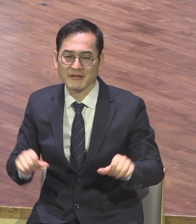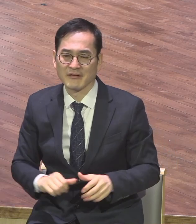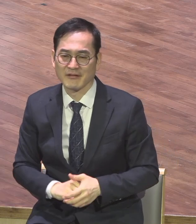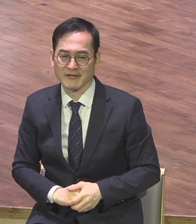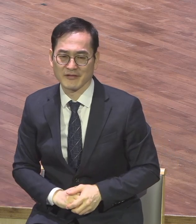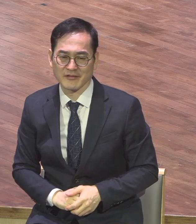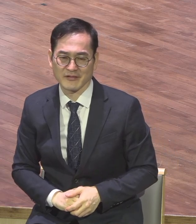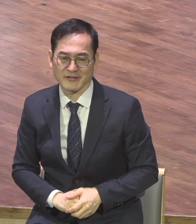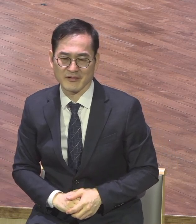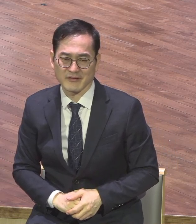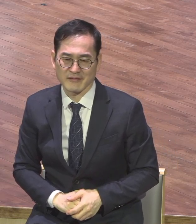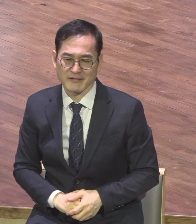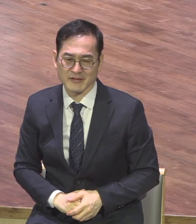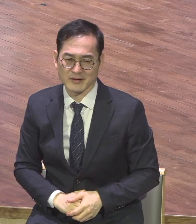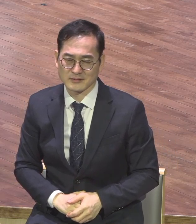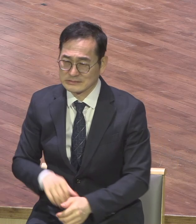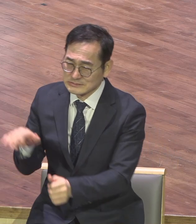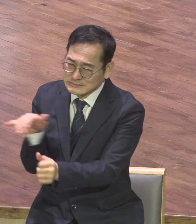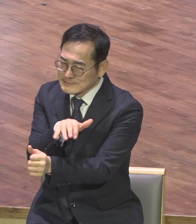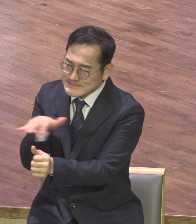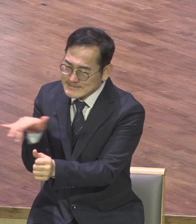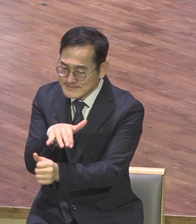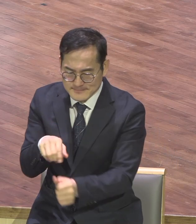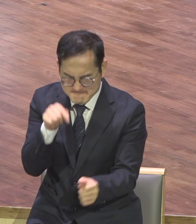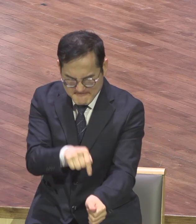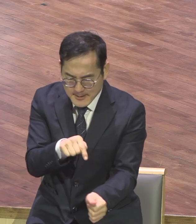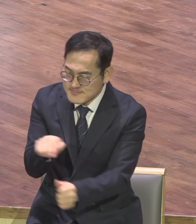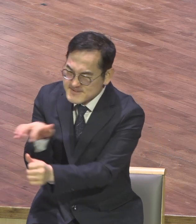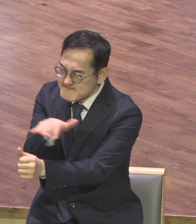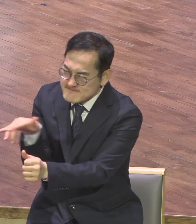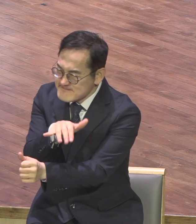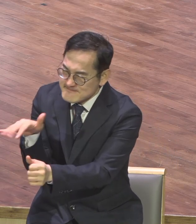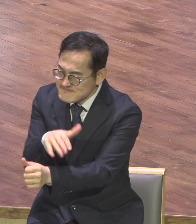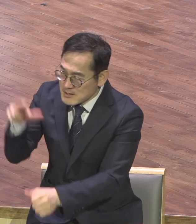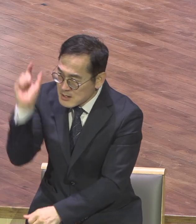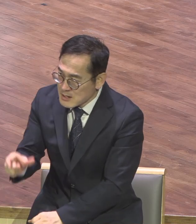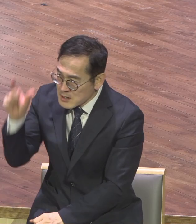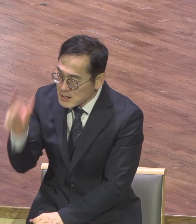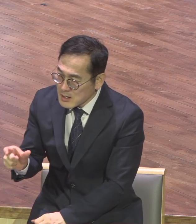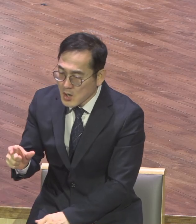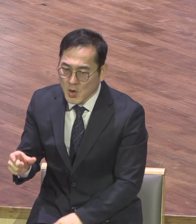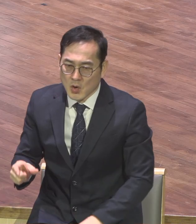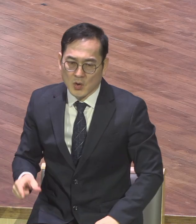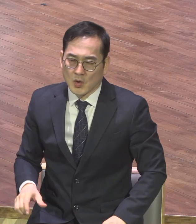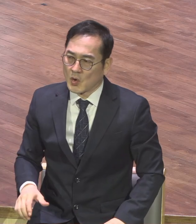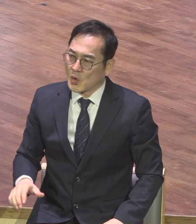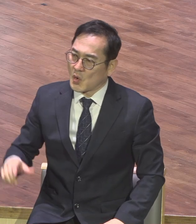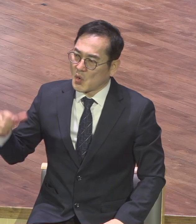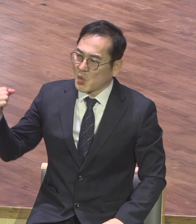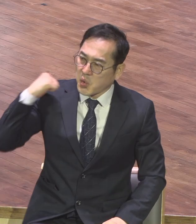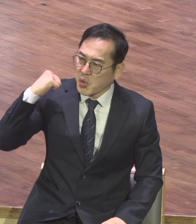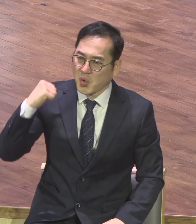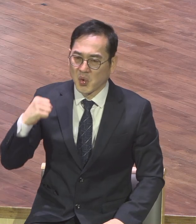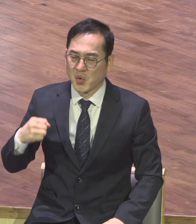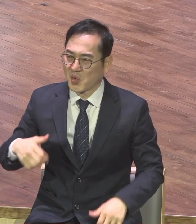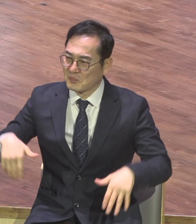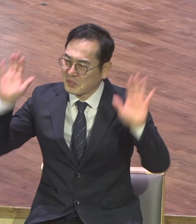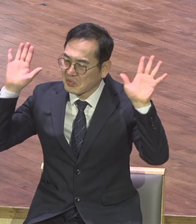아무런 반응이 없으니까 무력화가 되지요 아무 힘이 없지요 사도 바울은 본문 통해서 이런